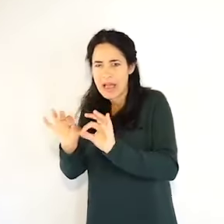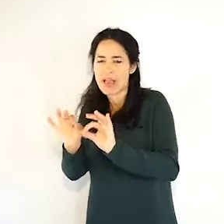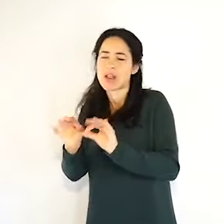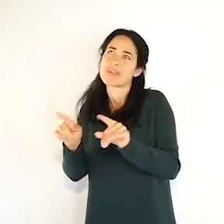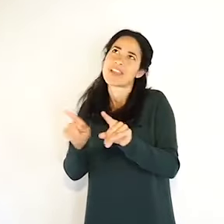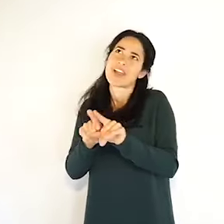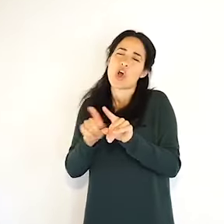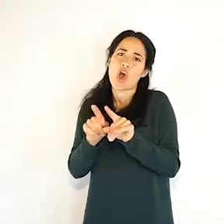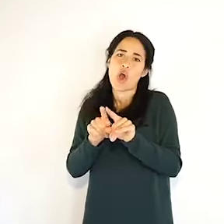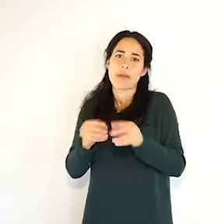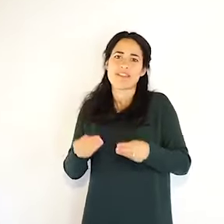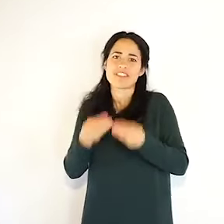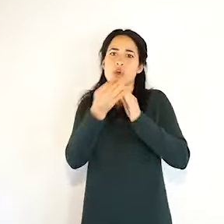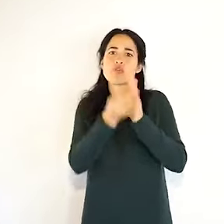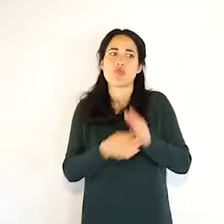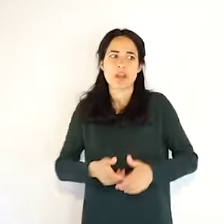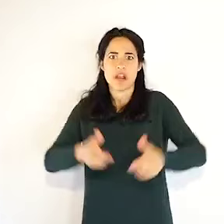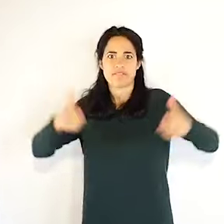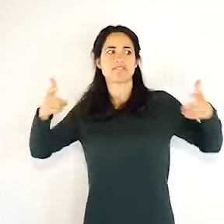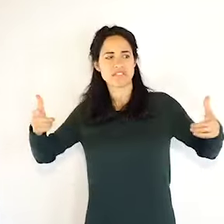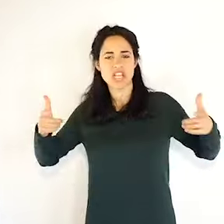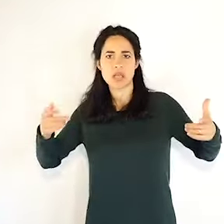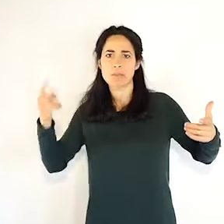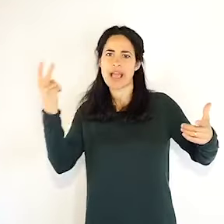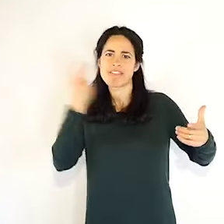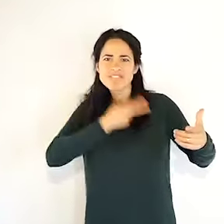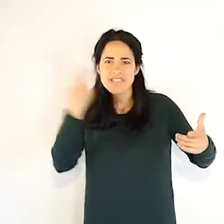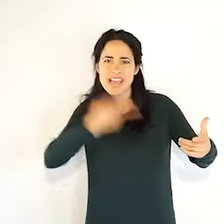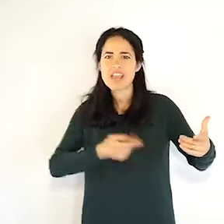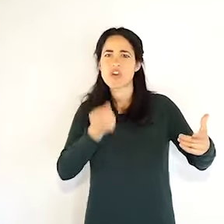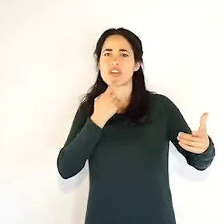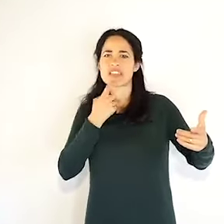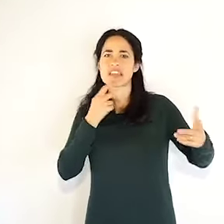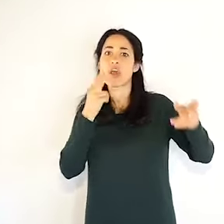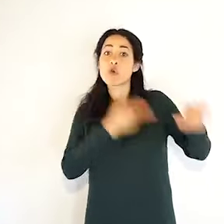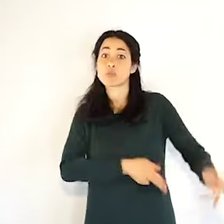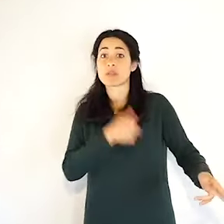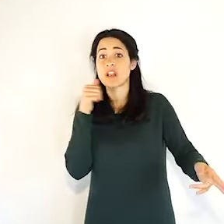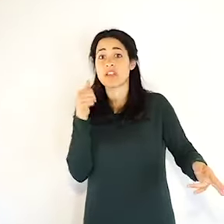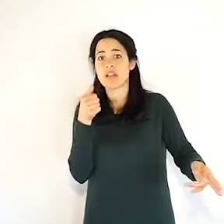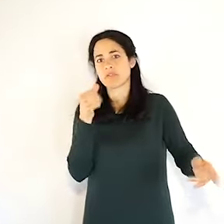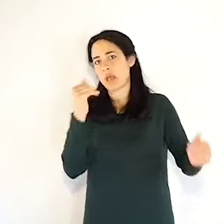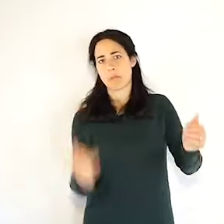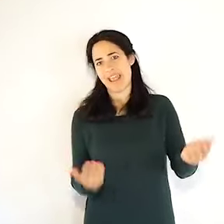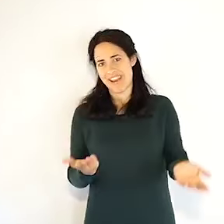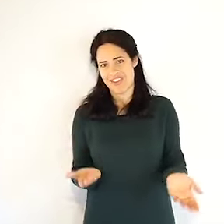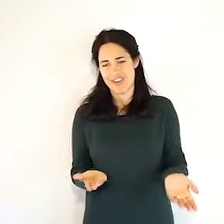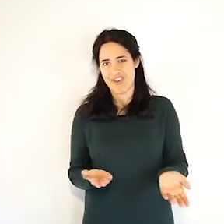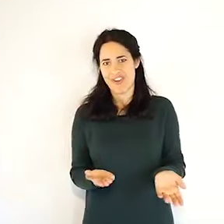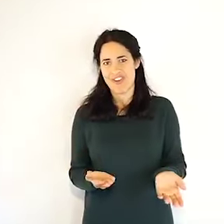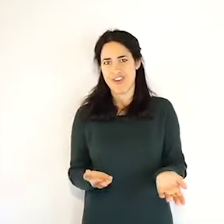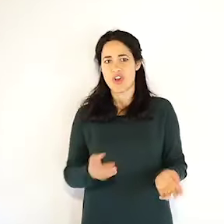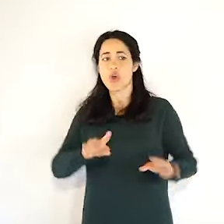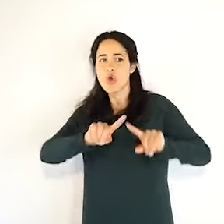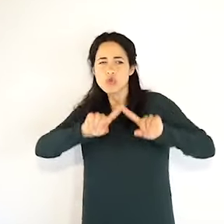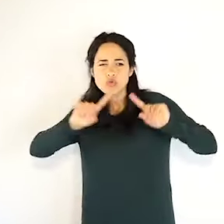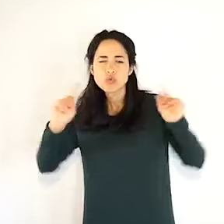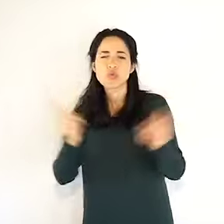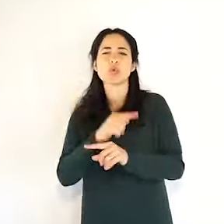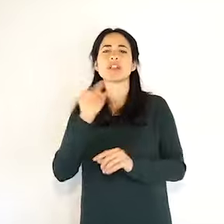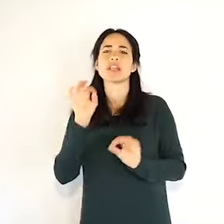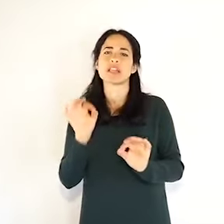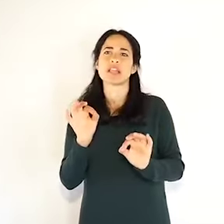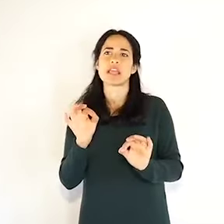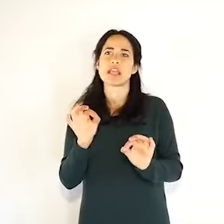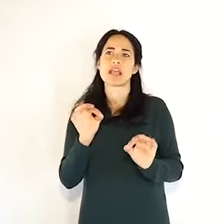sono in questo momento nelle loro case e devono fare la quarantena, ma non sono tutti